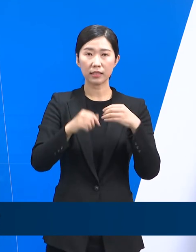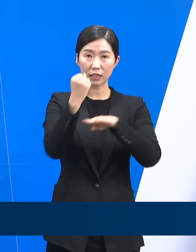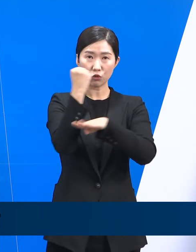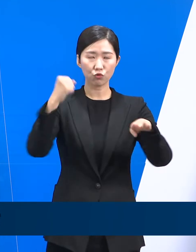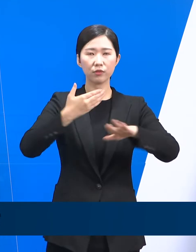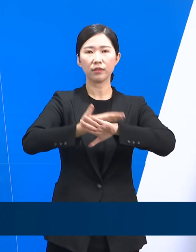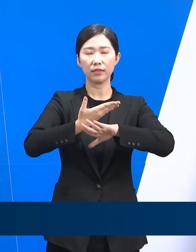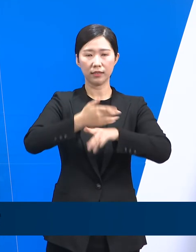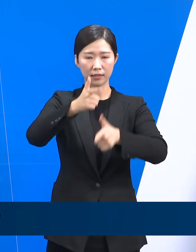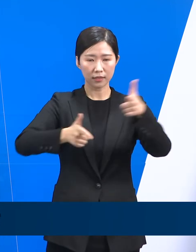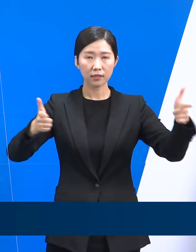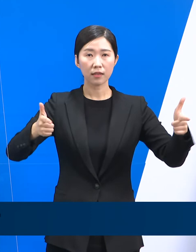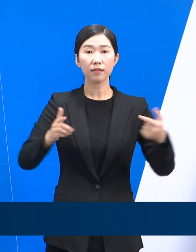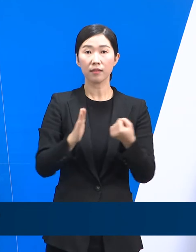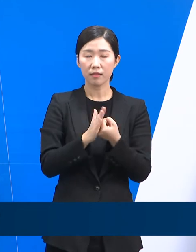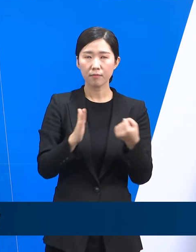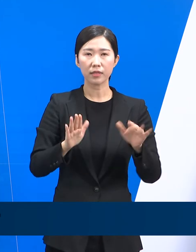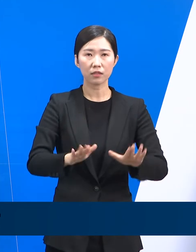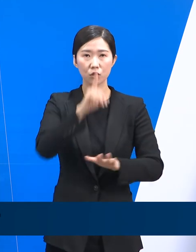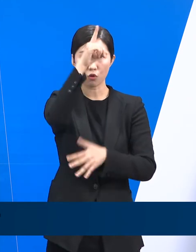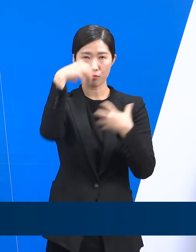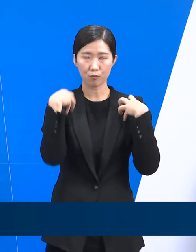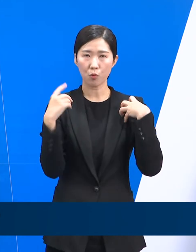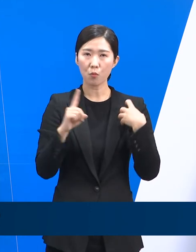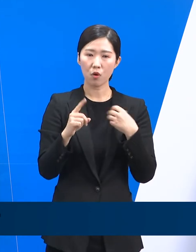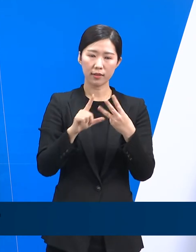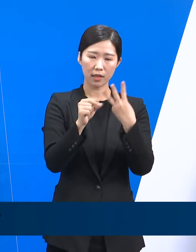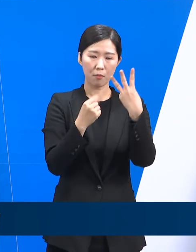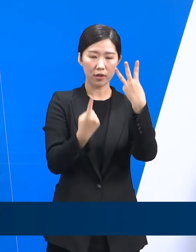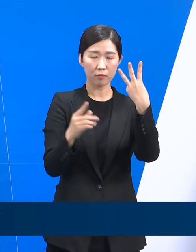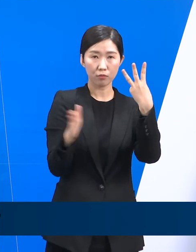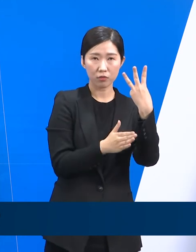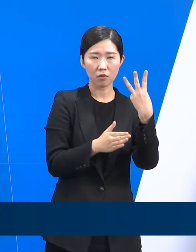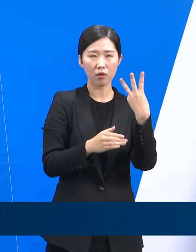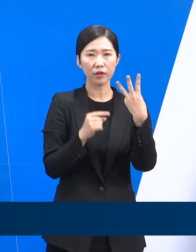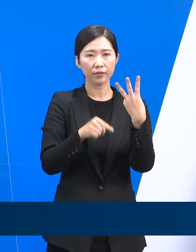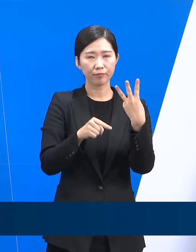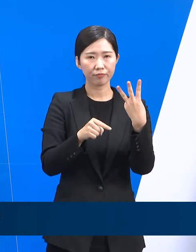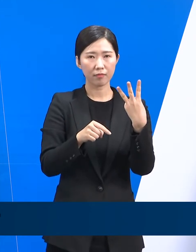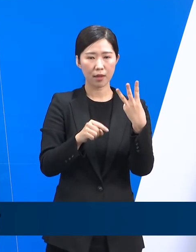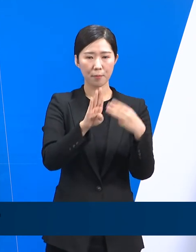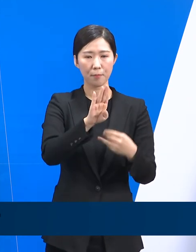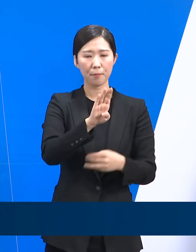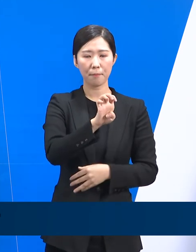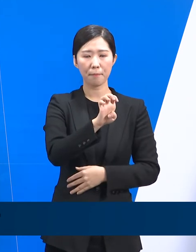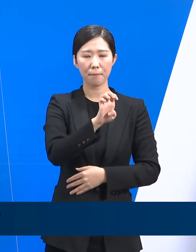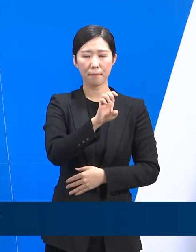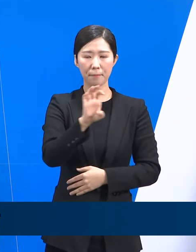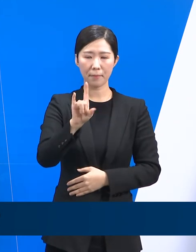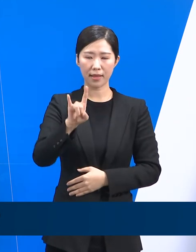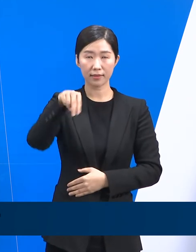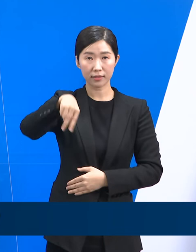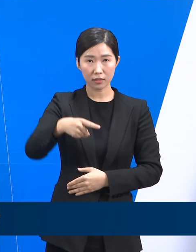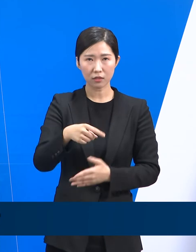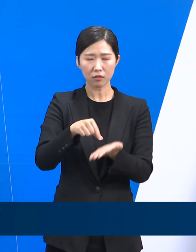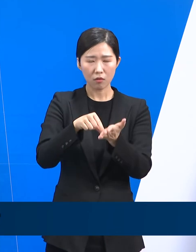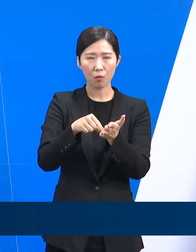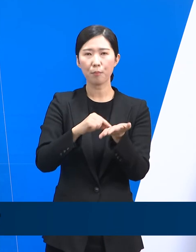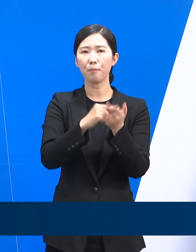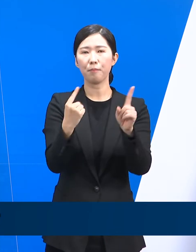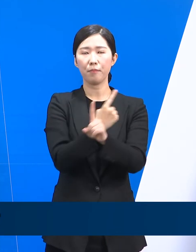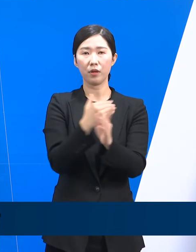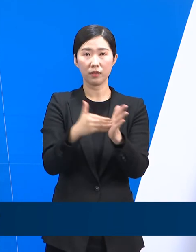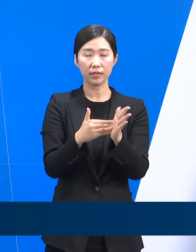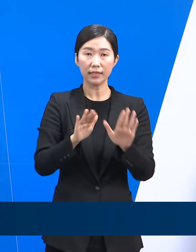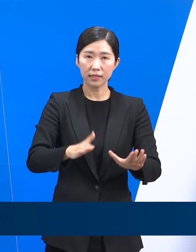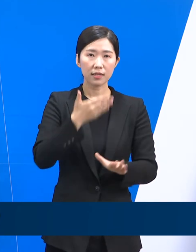혼란이 발생하였습니다. 이에 정부는 어제 3월 1일부터 방역해수 적용을 잠정 준답하였습니다. 이번 조치로 식당,